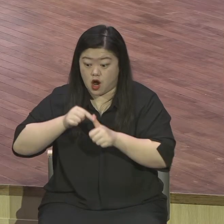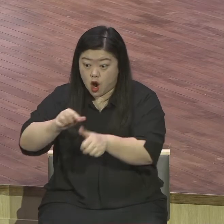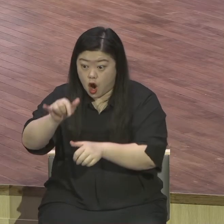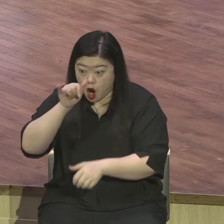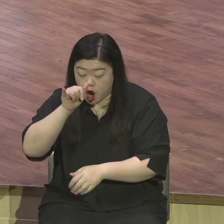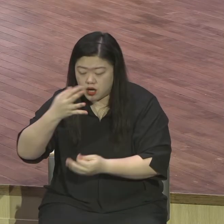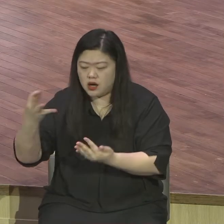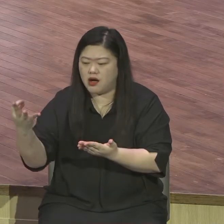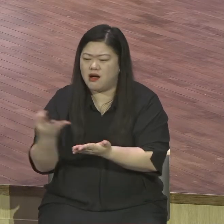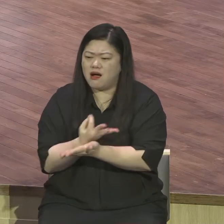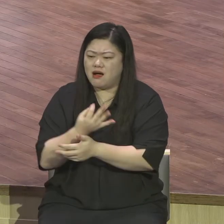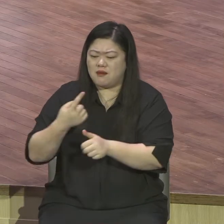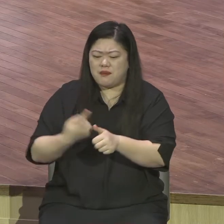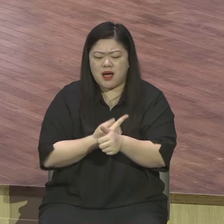최우선순이었어요.